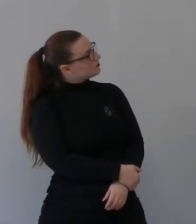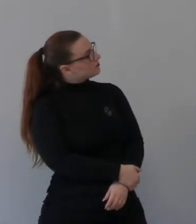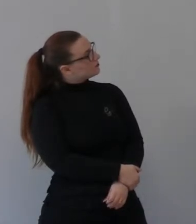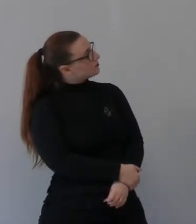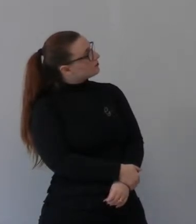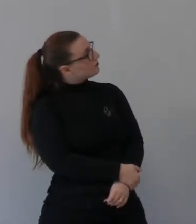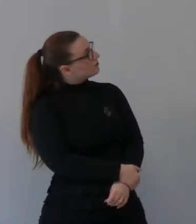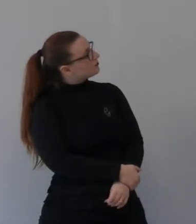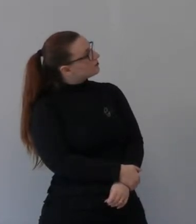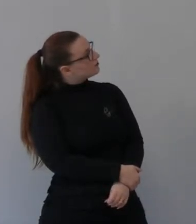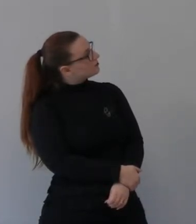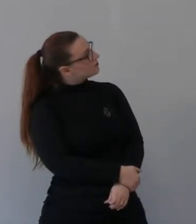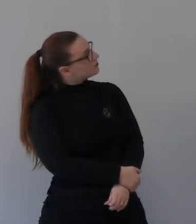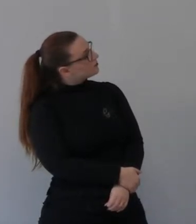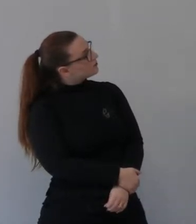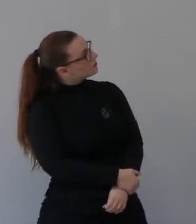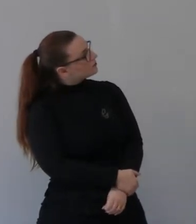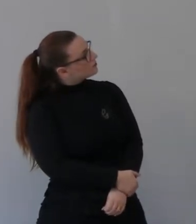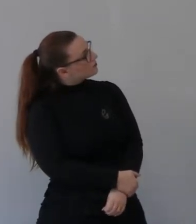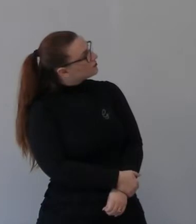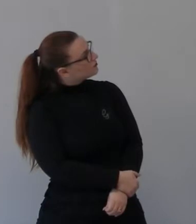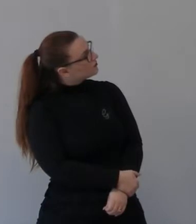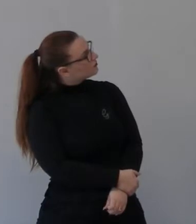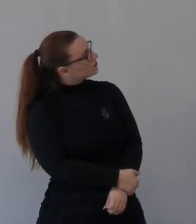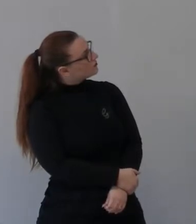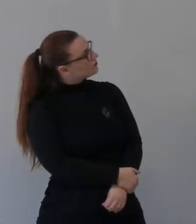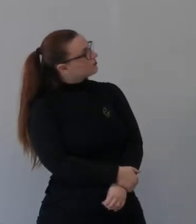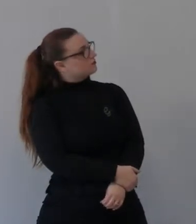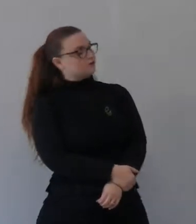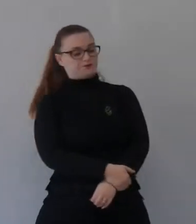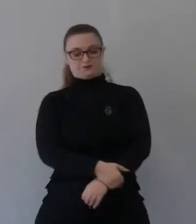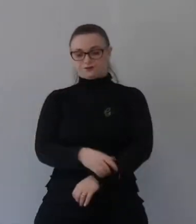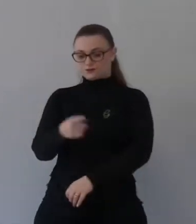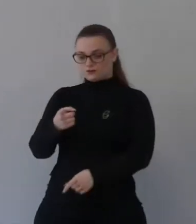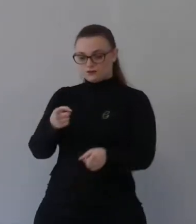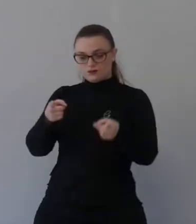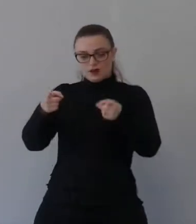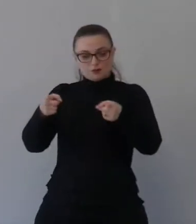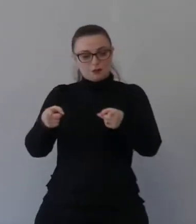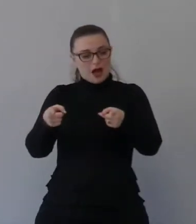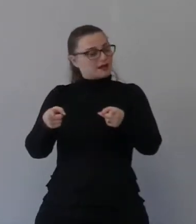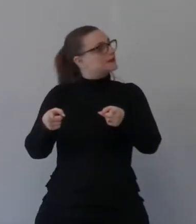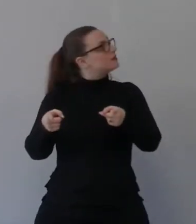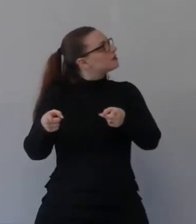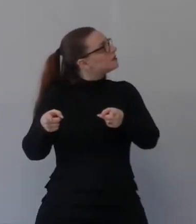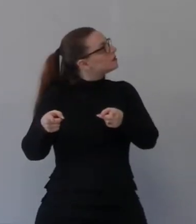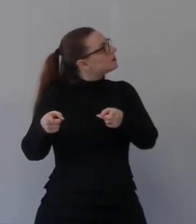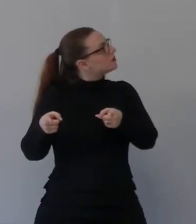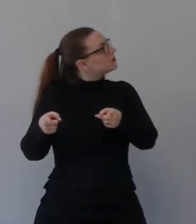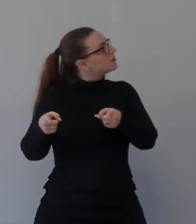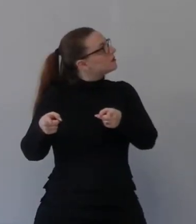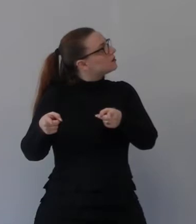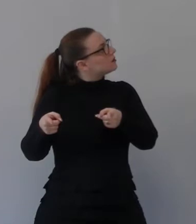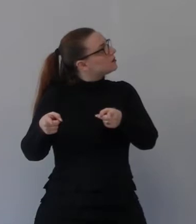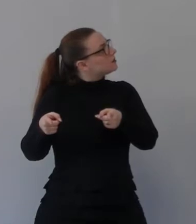scrittore dell'Antico Testamento che si è dimenticato quella parte, perché io sinceramente mi fido di Gesù.